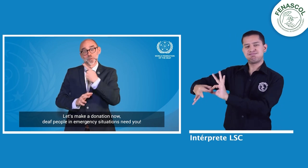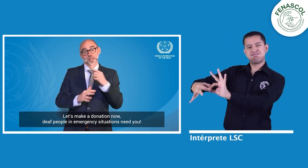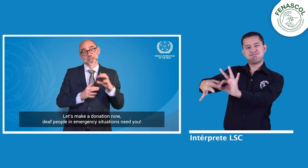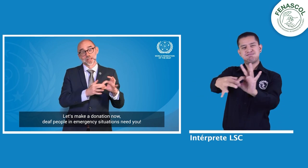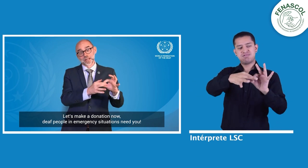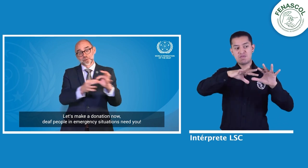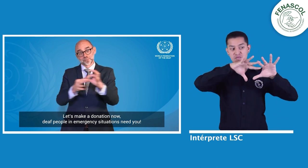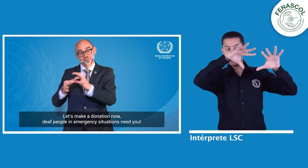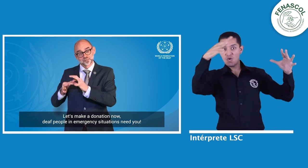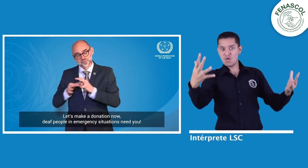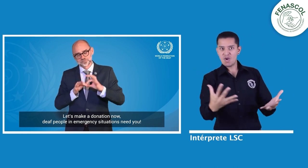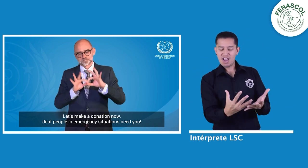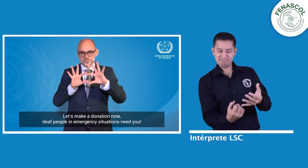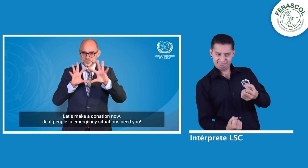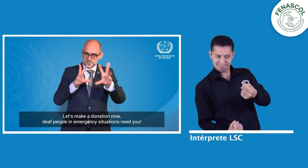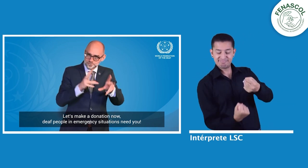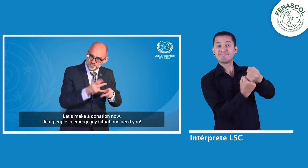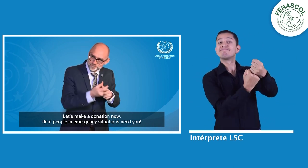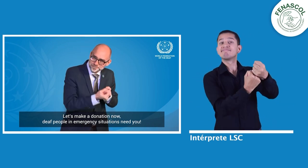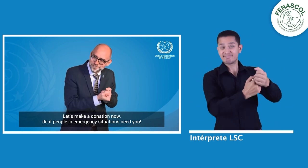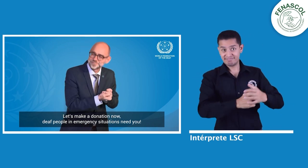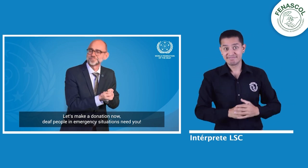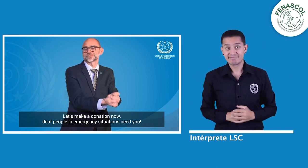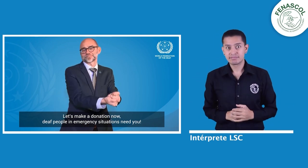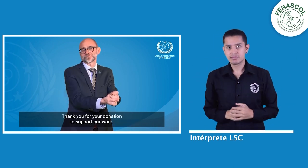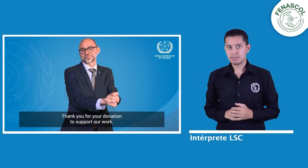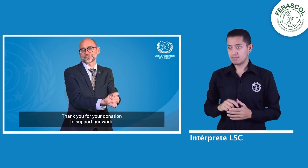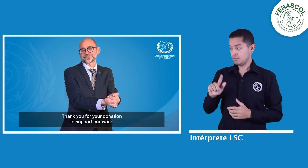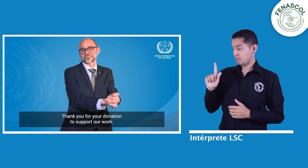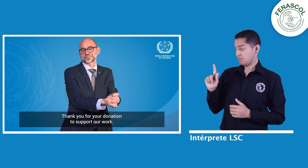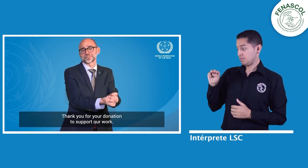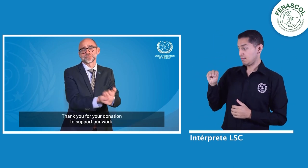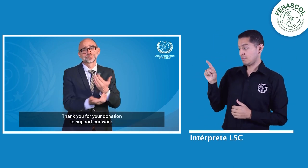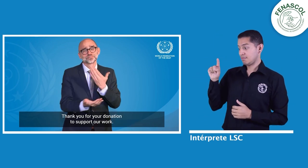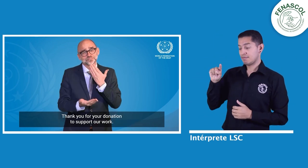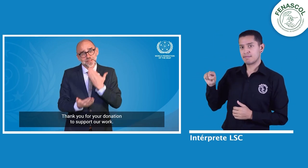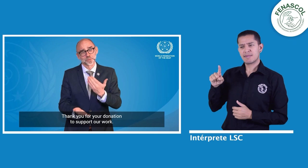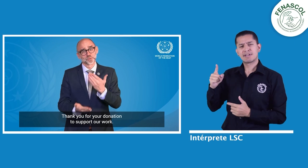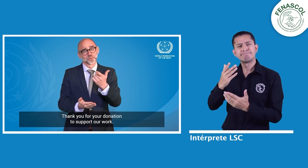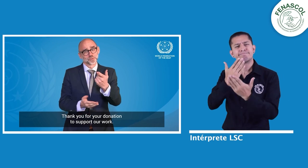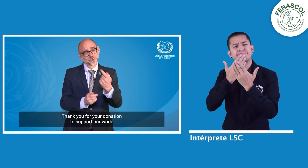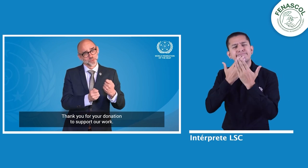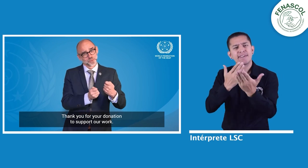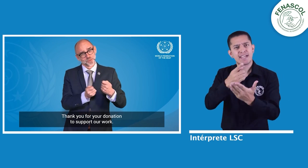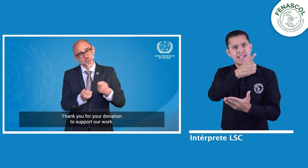Desde la Federación Mundial de Sordos agradecemos sus donaciones y apoyo a nuestro trabajo.